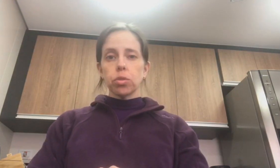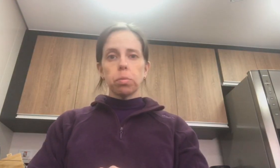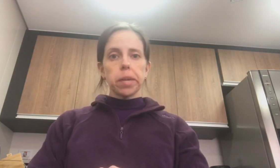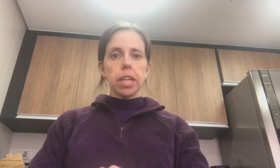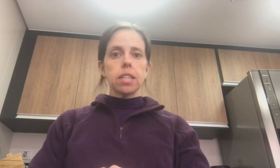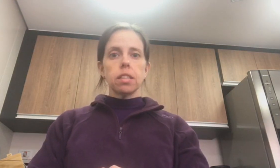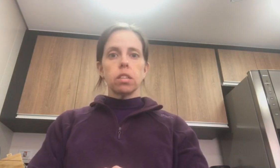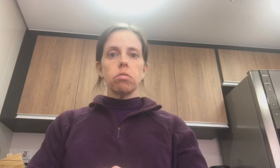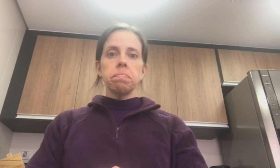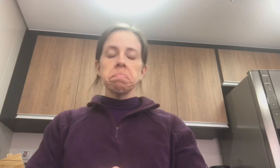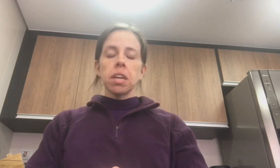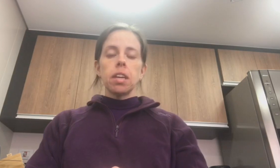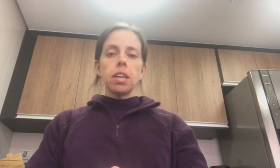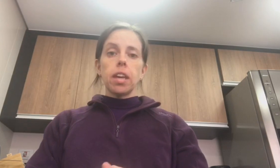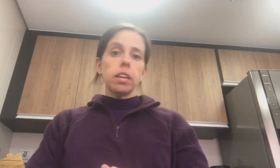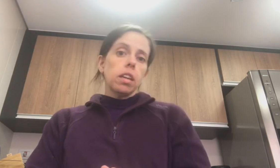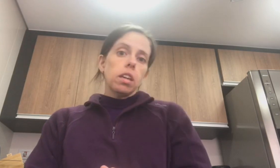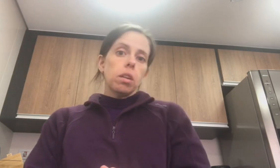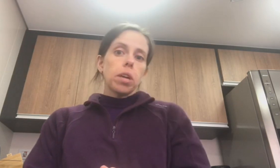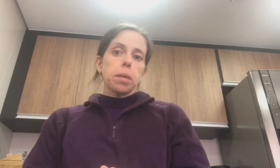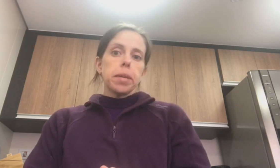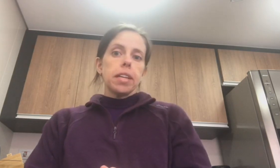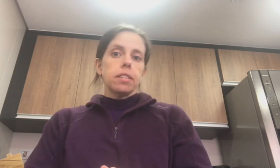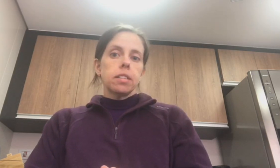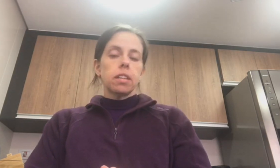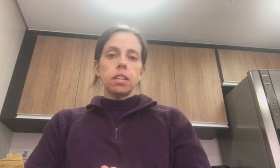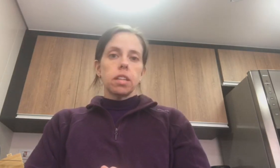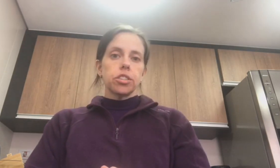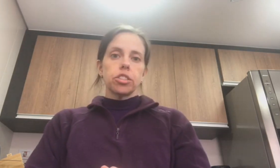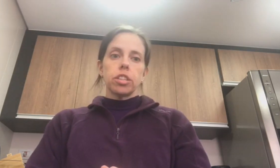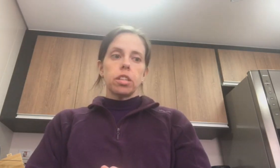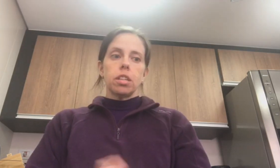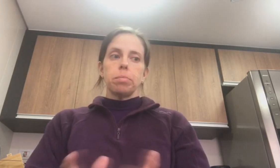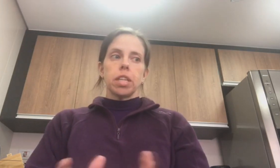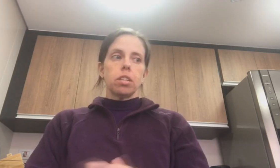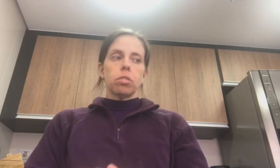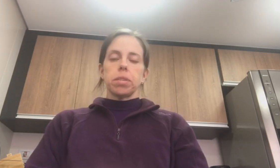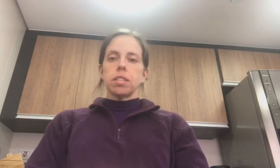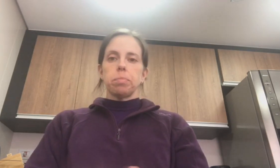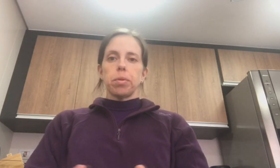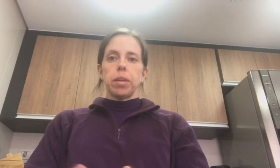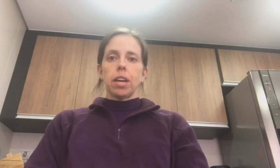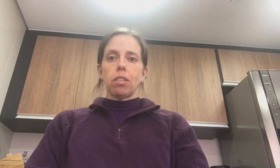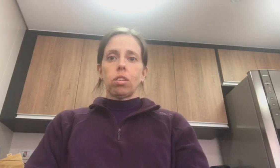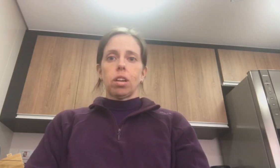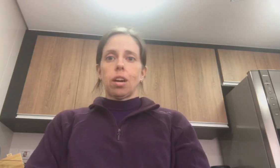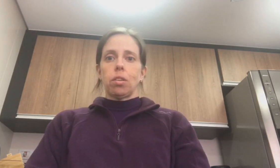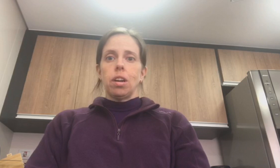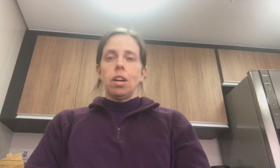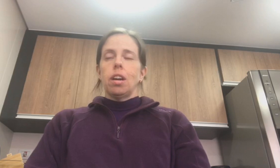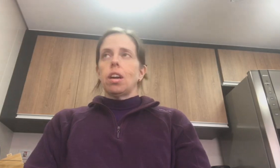super aquecido. E aí, eu acabei a gente liberando. a princípio, eu ia colocar o...